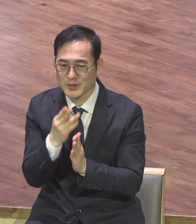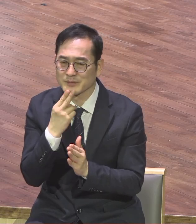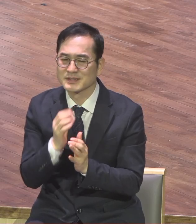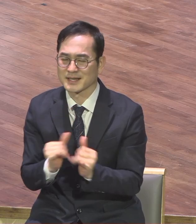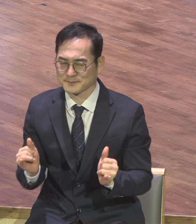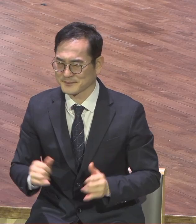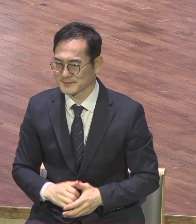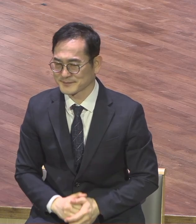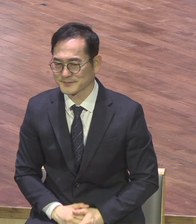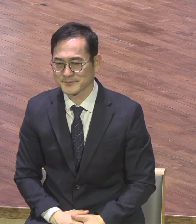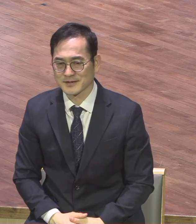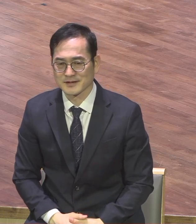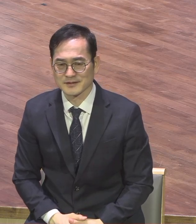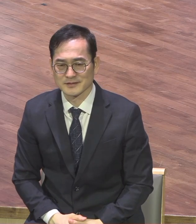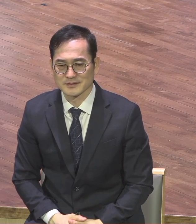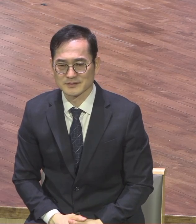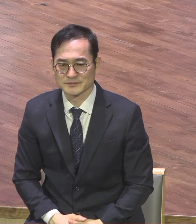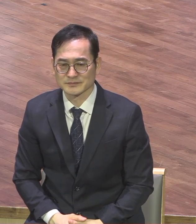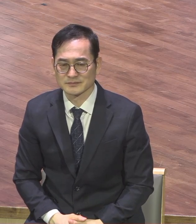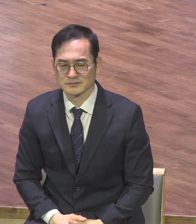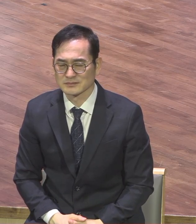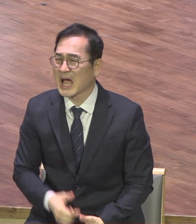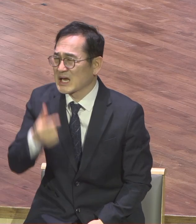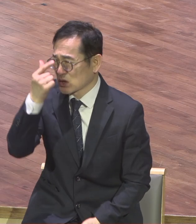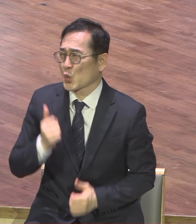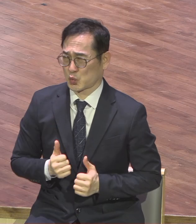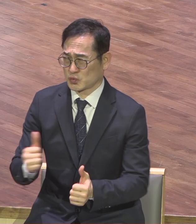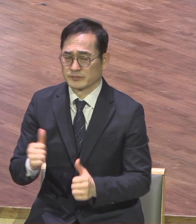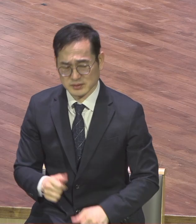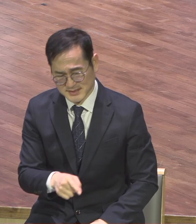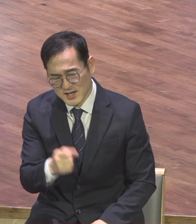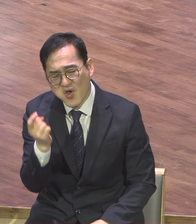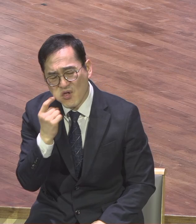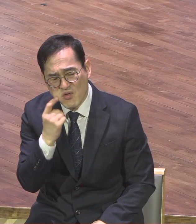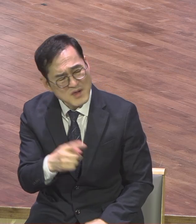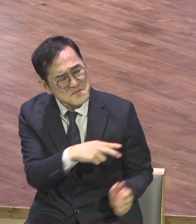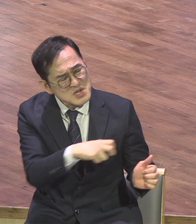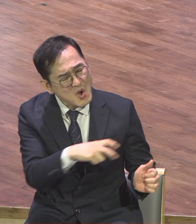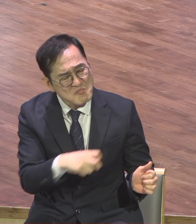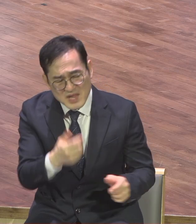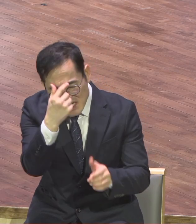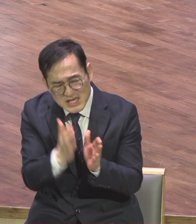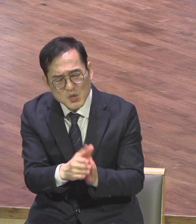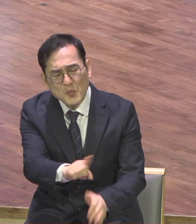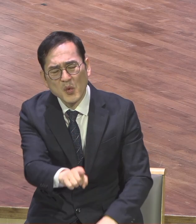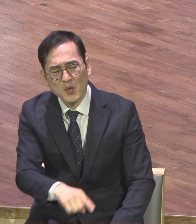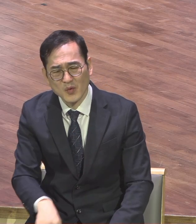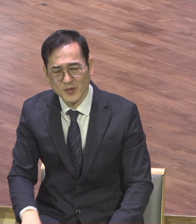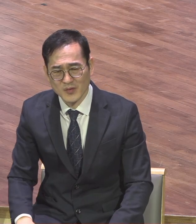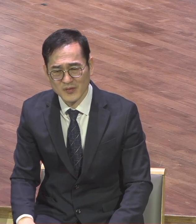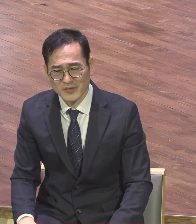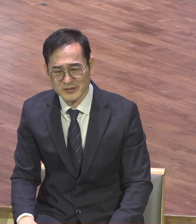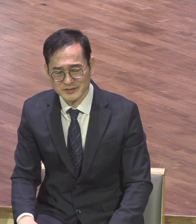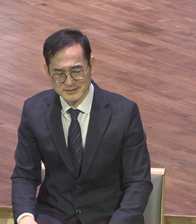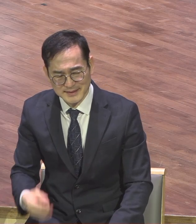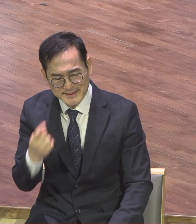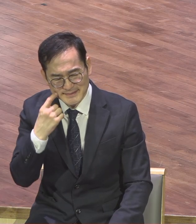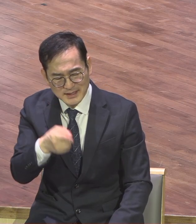기도하는데요 가짜입니다 그거 계속 미워하면서 기도한다 가짜 가라 하라 가서 화해하고 와서